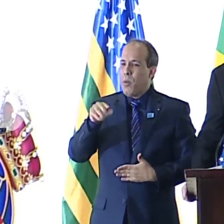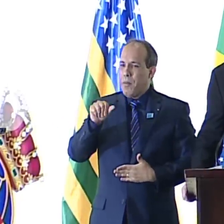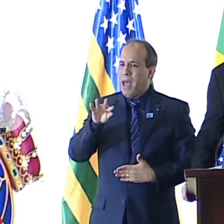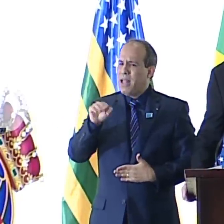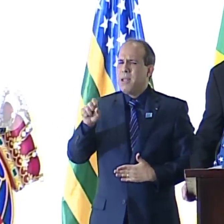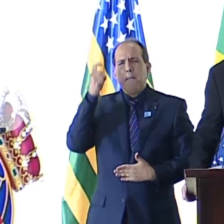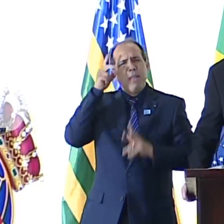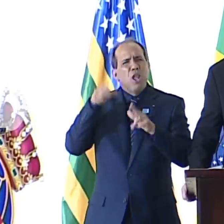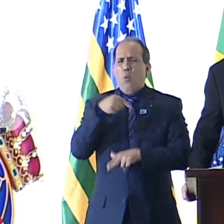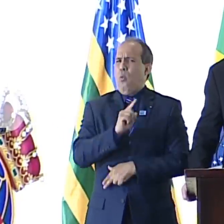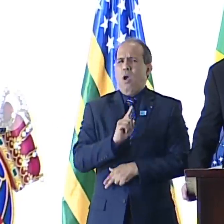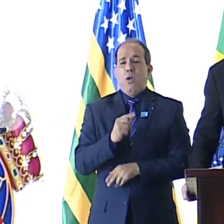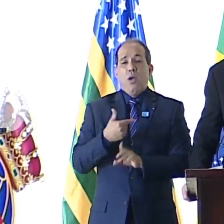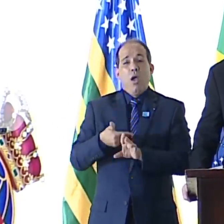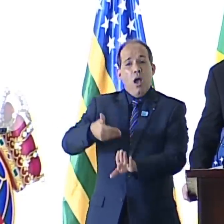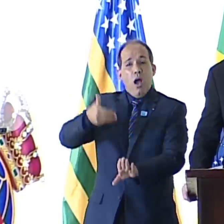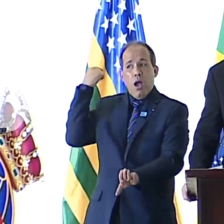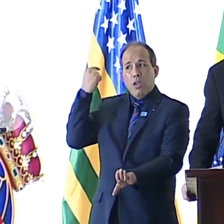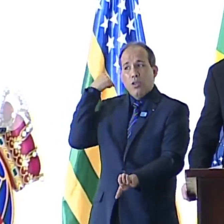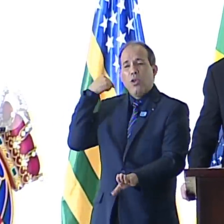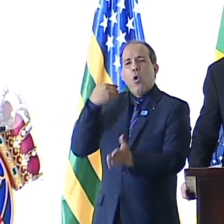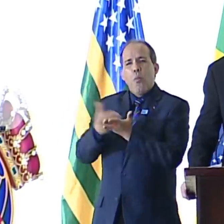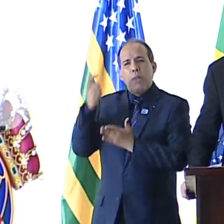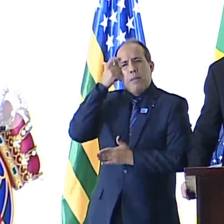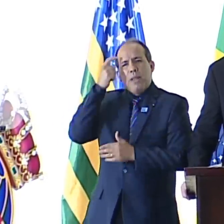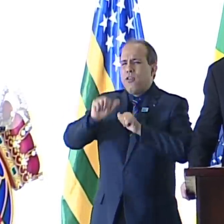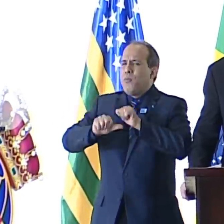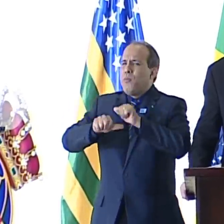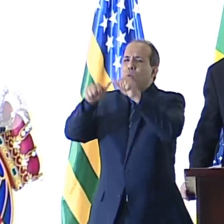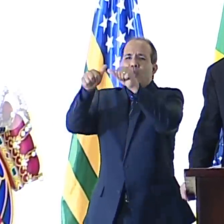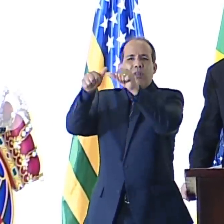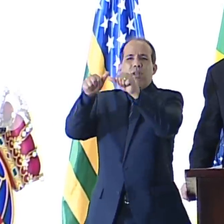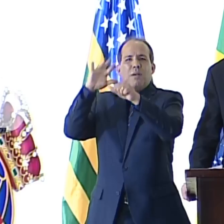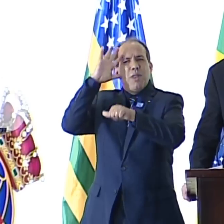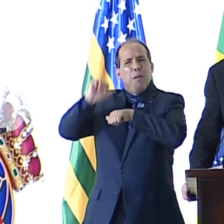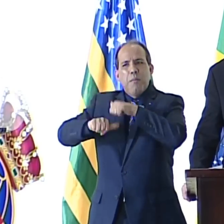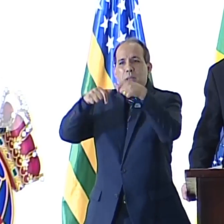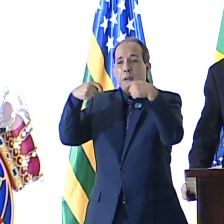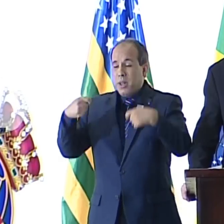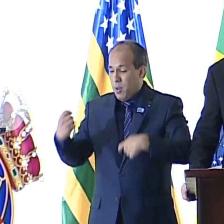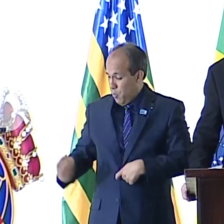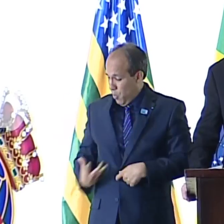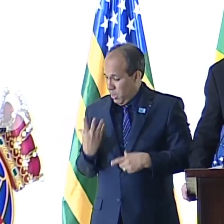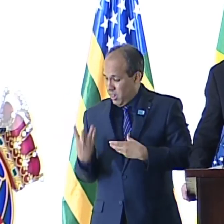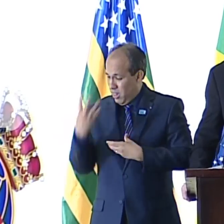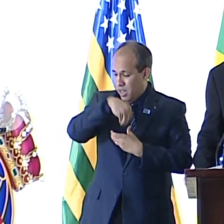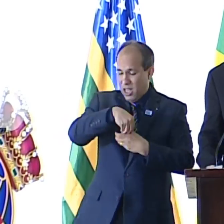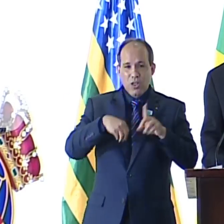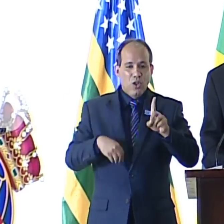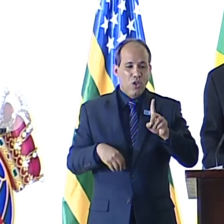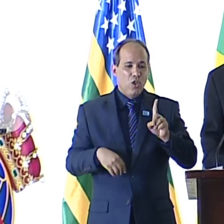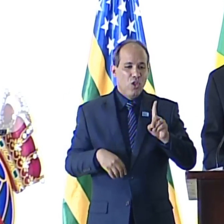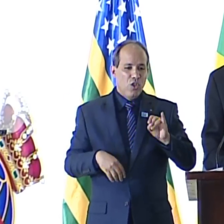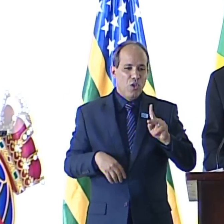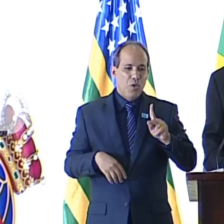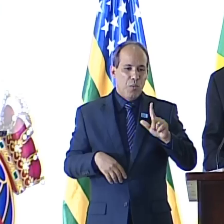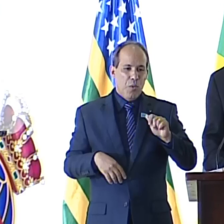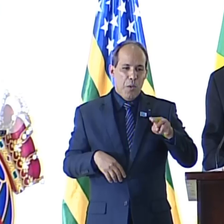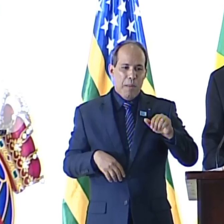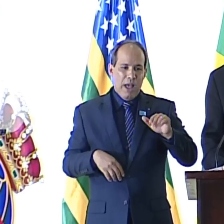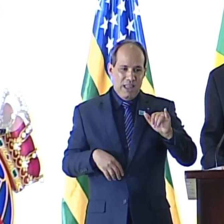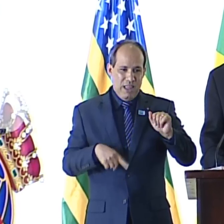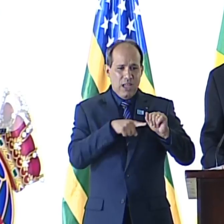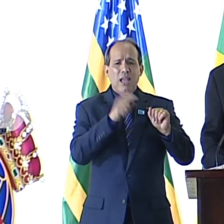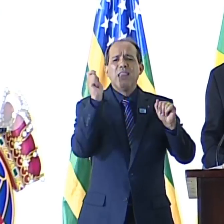anos comecei a pensar diferente e cada dia vejo com mais clareza que precisamos de poesia na diplomacia, que a diplomacia também pode criar e